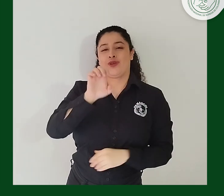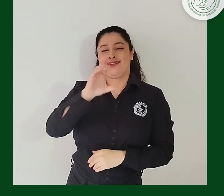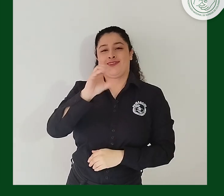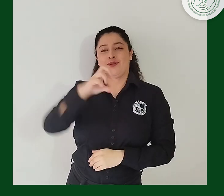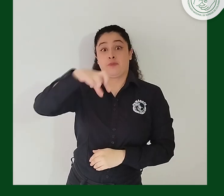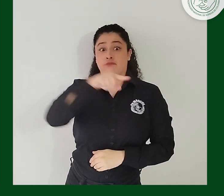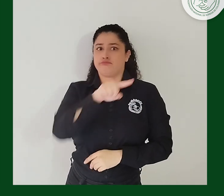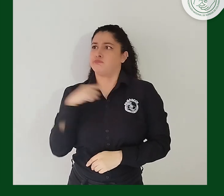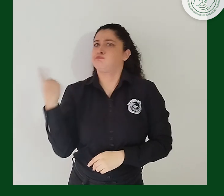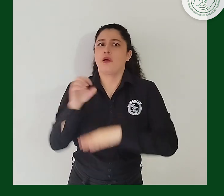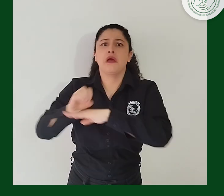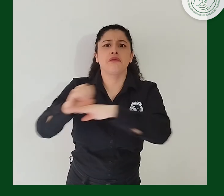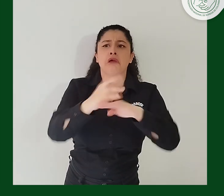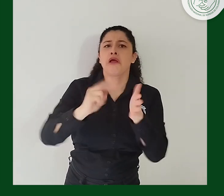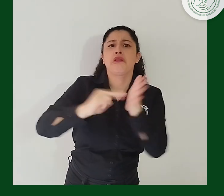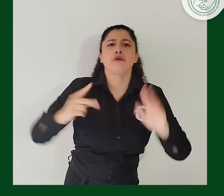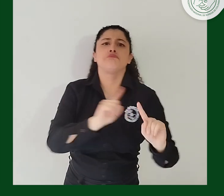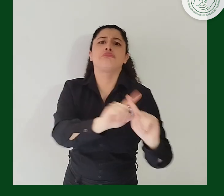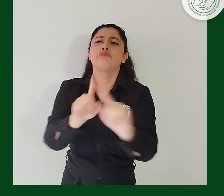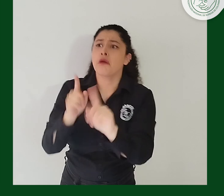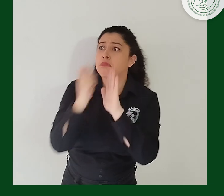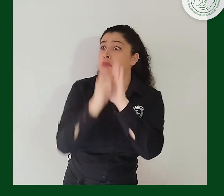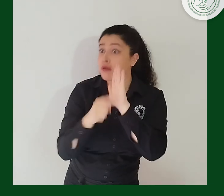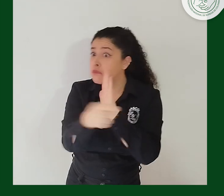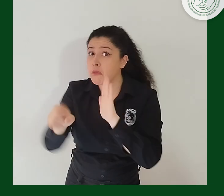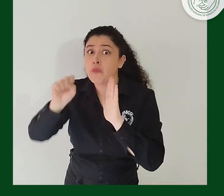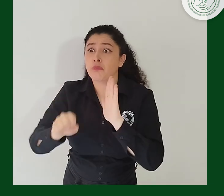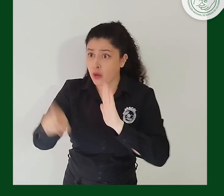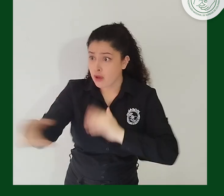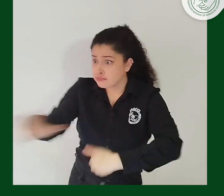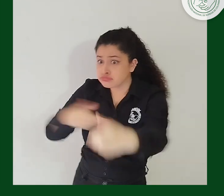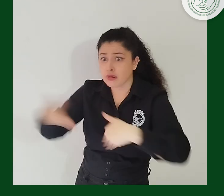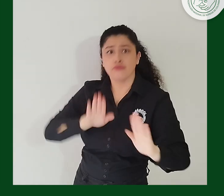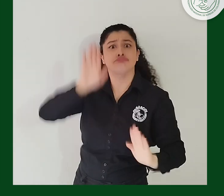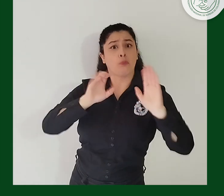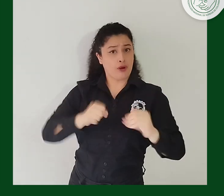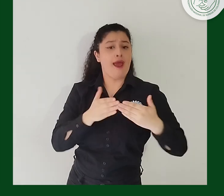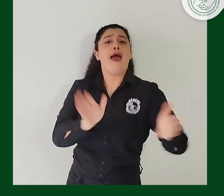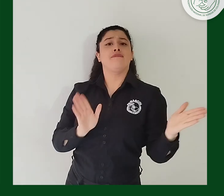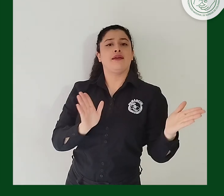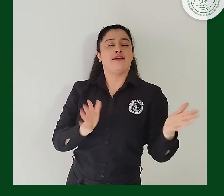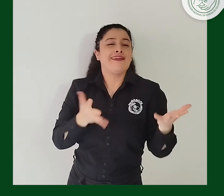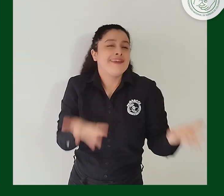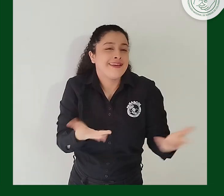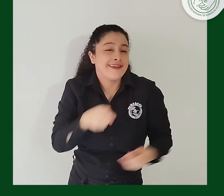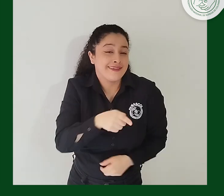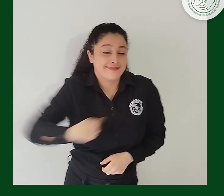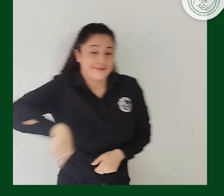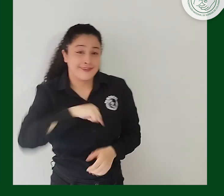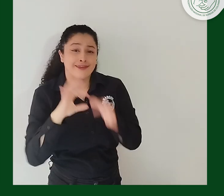requerimientos técnicos y administrativos pueden presentarse. En efecto, FENASCOL ha trabajado año tras año